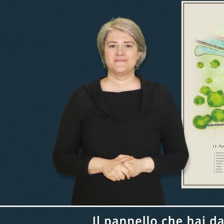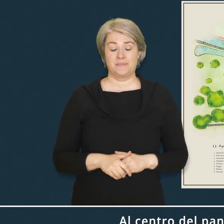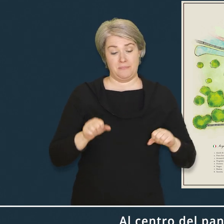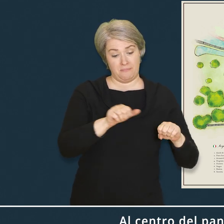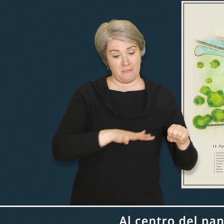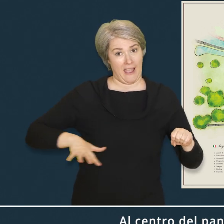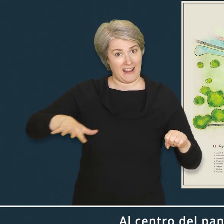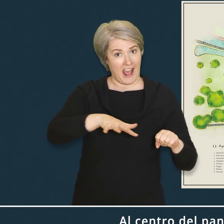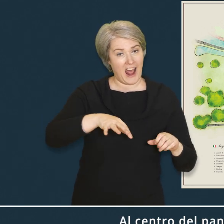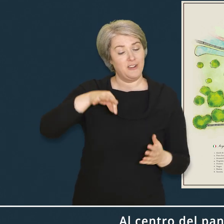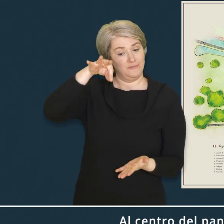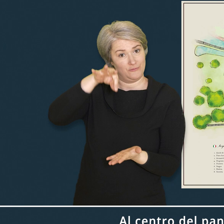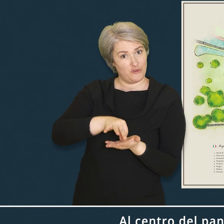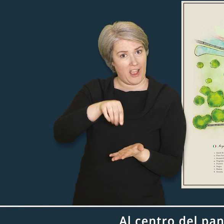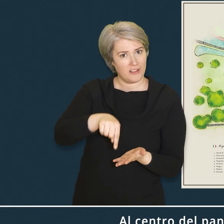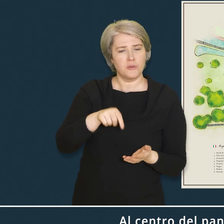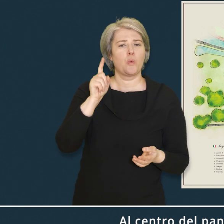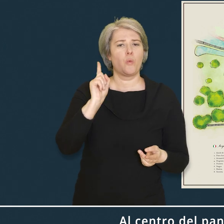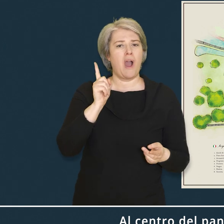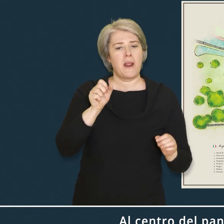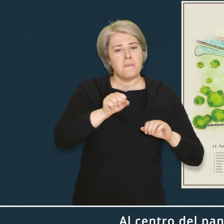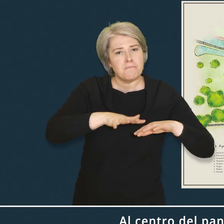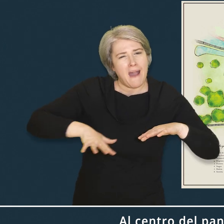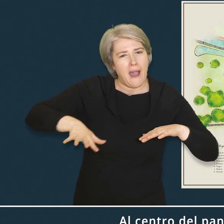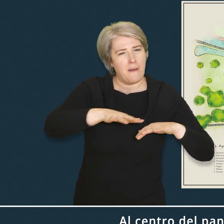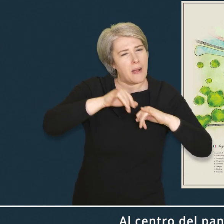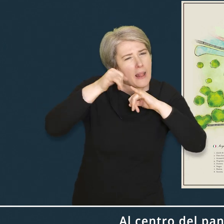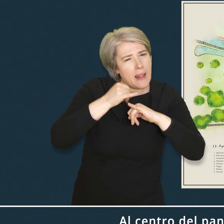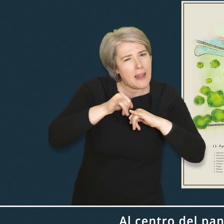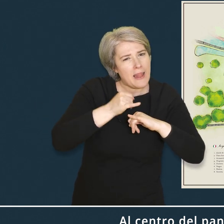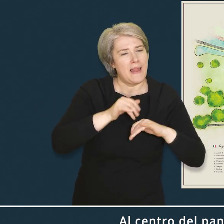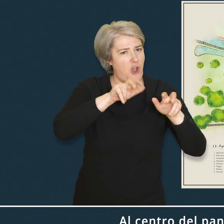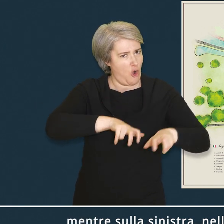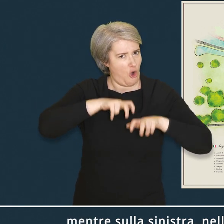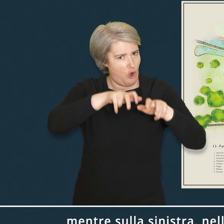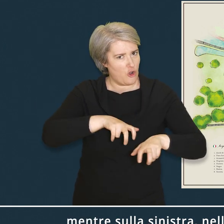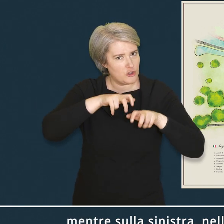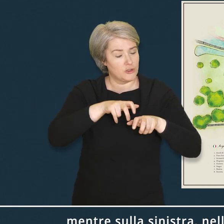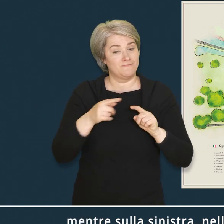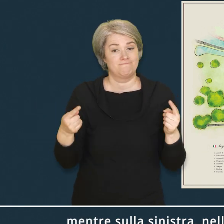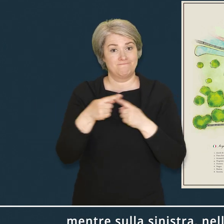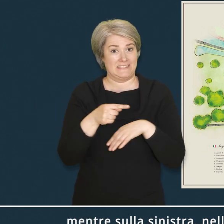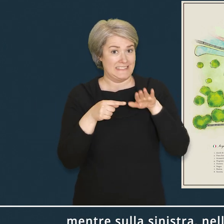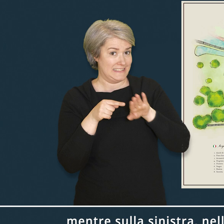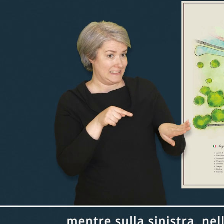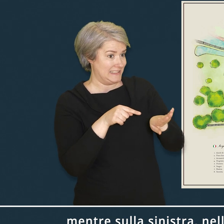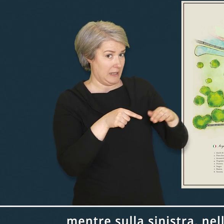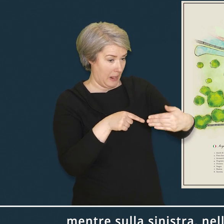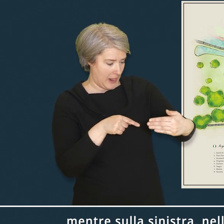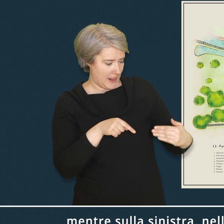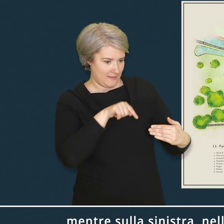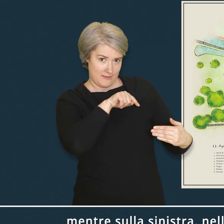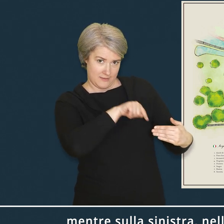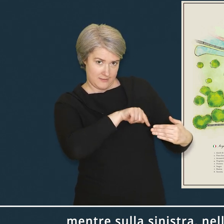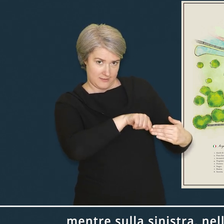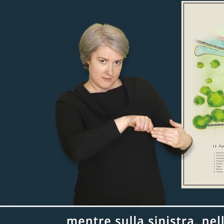Al centro del pannello è rappresentata la mappa dettagliata dell'orto, mentre sulla sinistra, nella